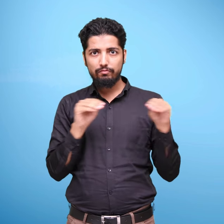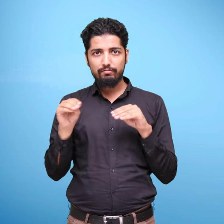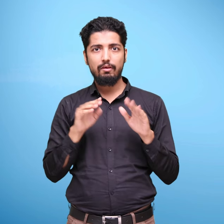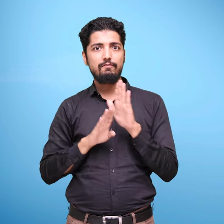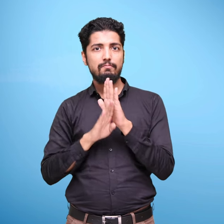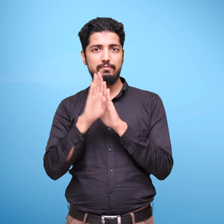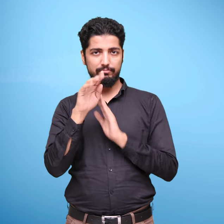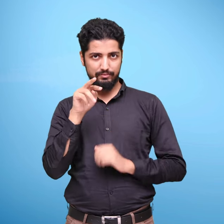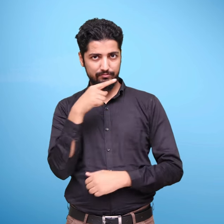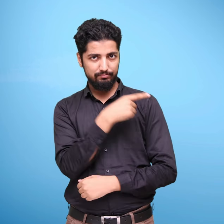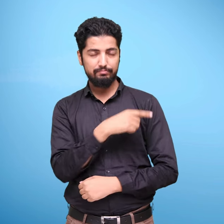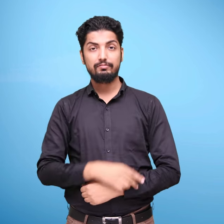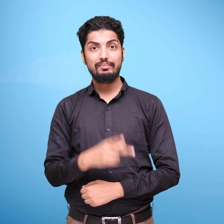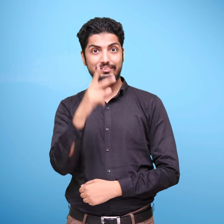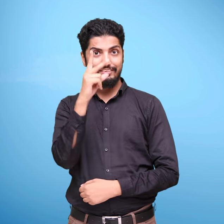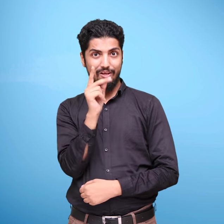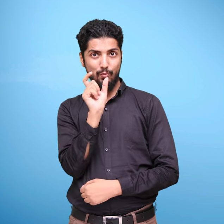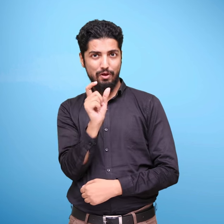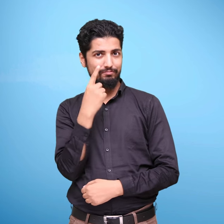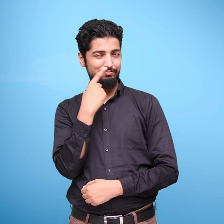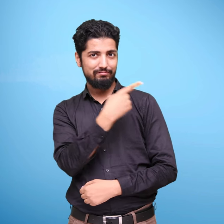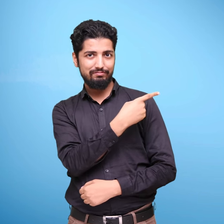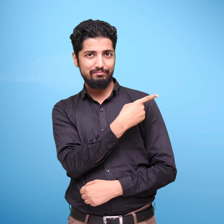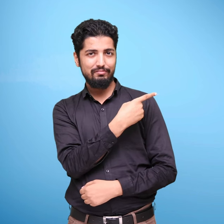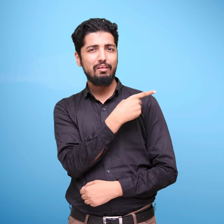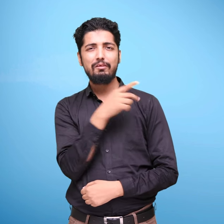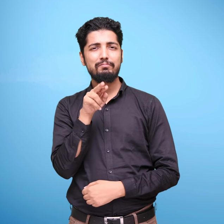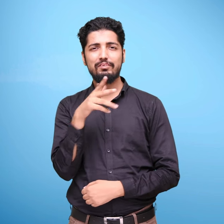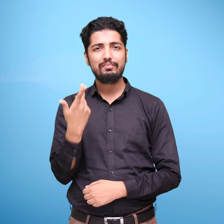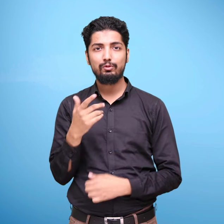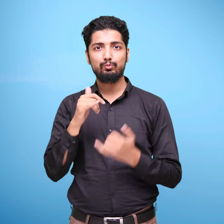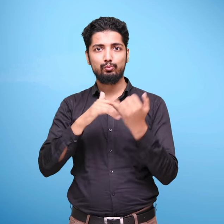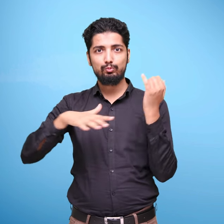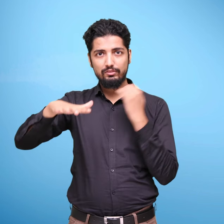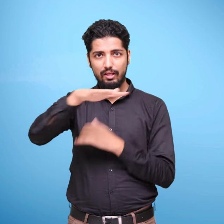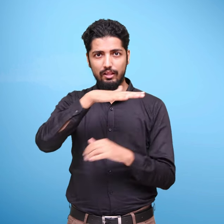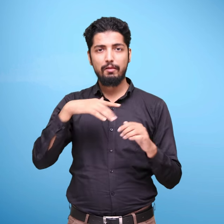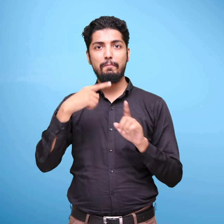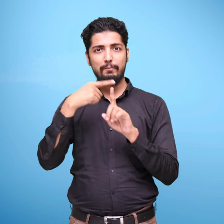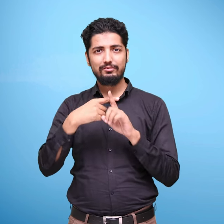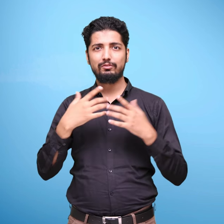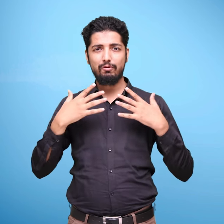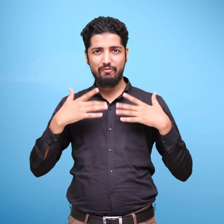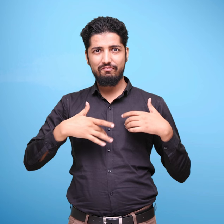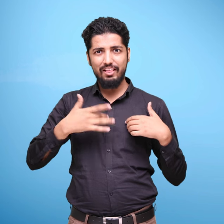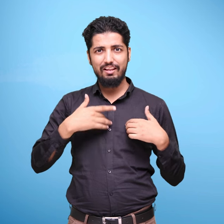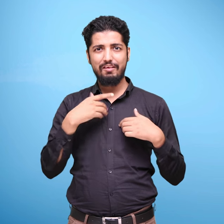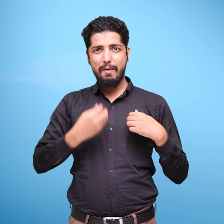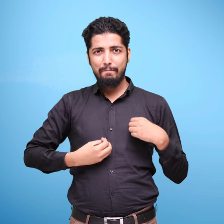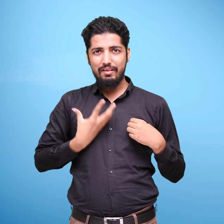समाज समवेगात्मक, भाशा एवं साक्षर्ता, संस्कृती तथा सौंदर्य बोध को पंच कोश